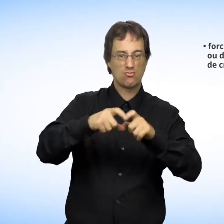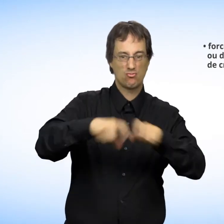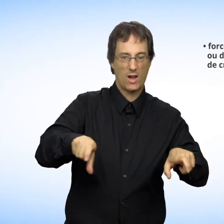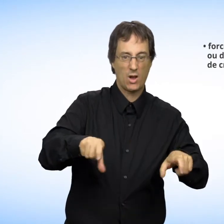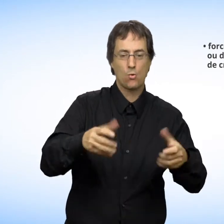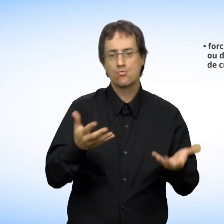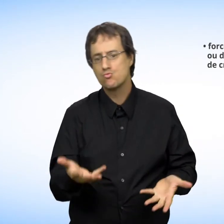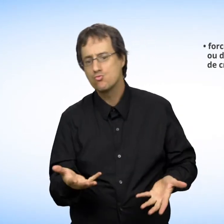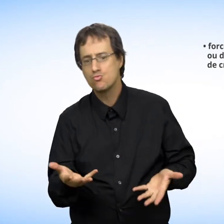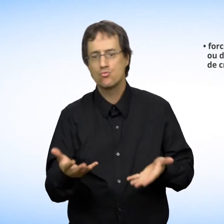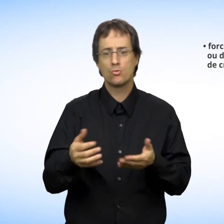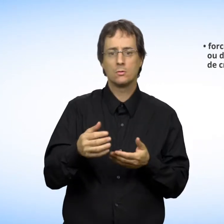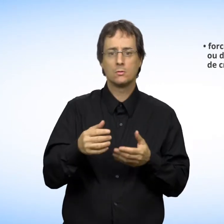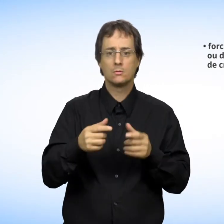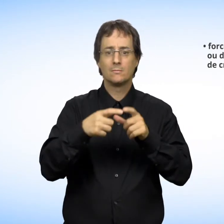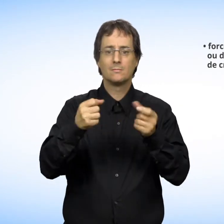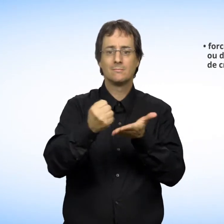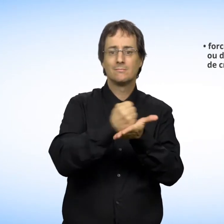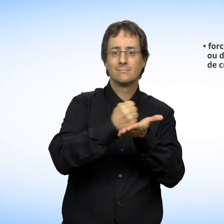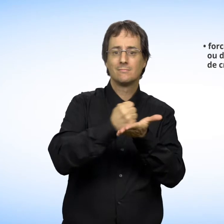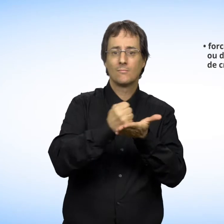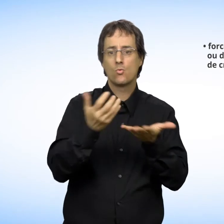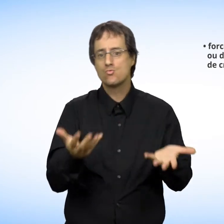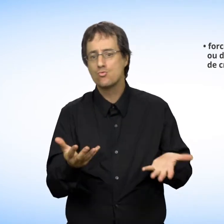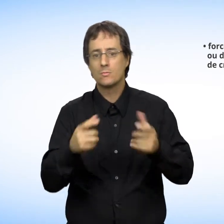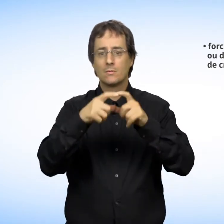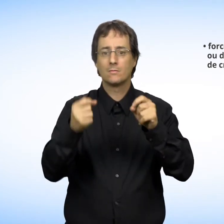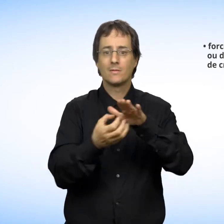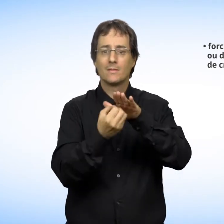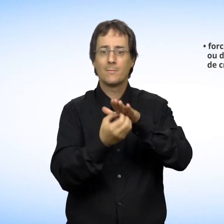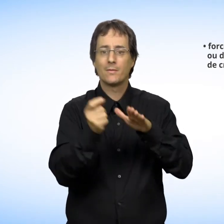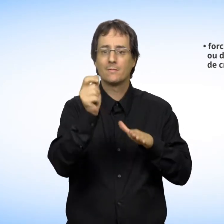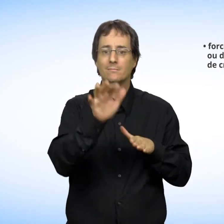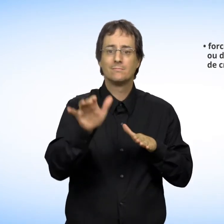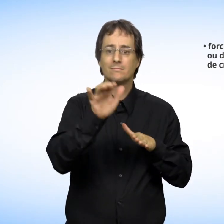Forcer à signer des chèques ou donner accès à votre carte de crédit ou de débit